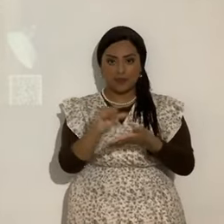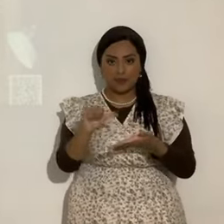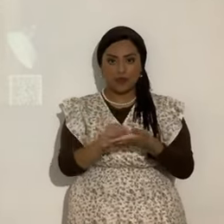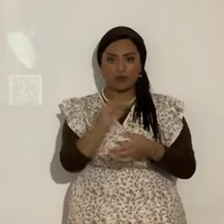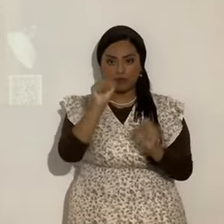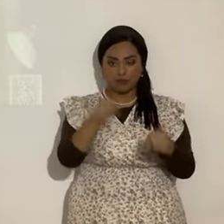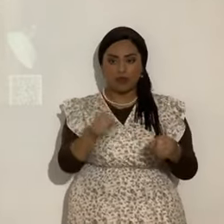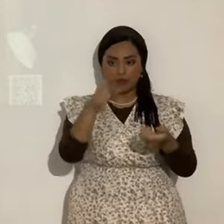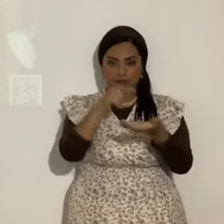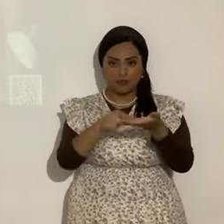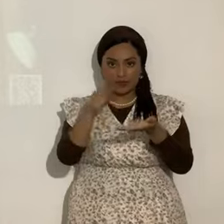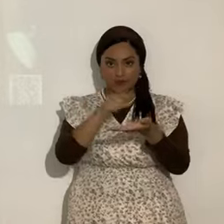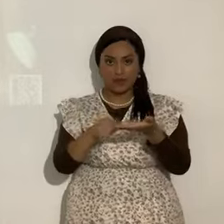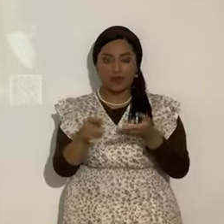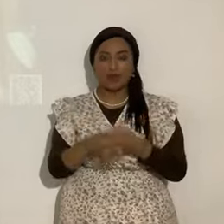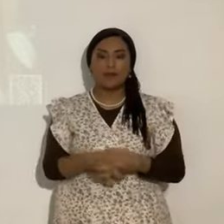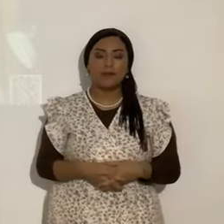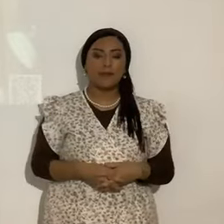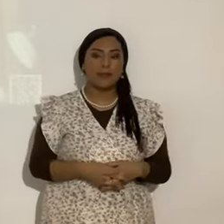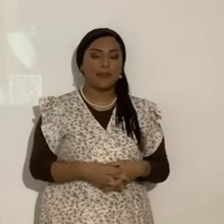las busquen. De acuerdo. Estamos.